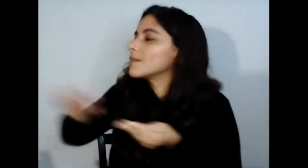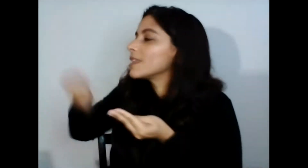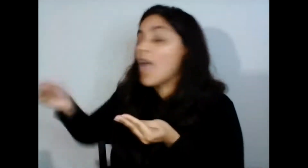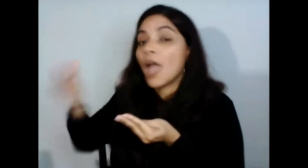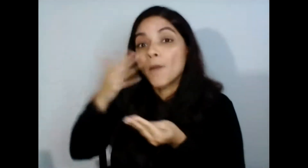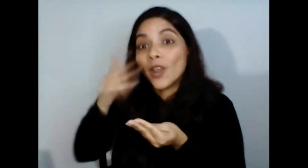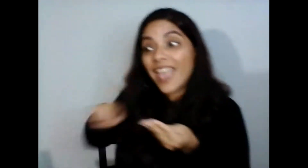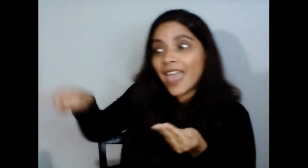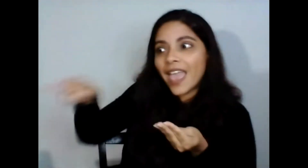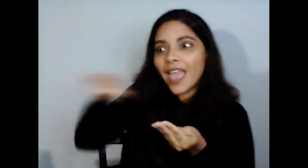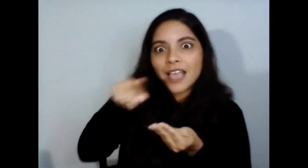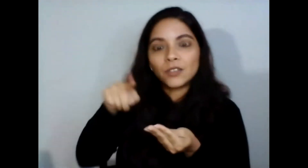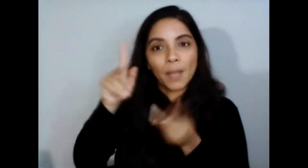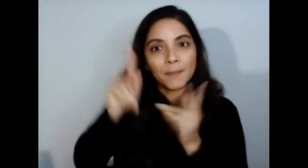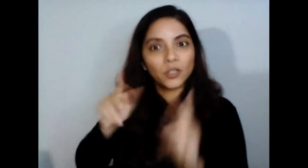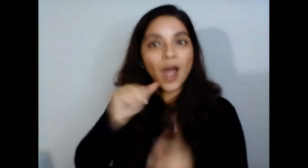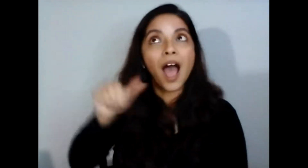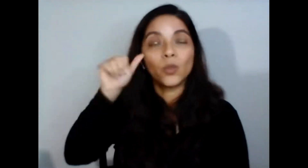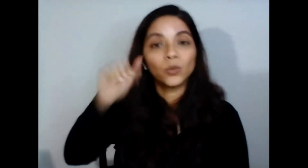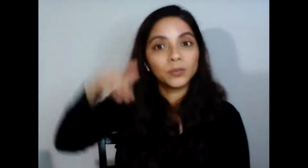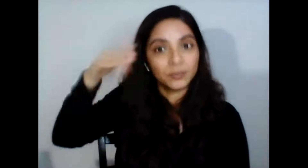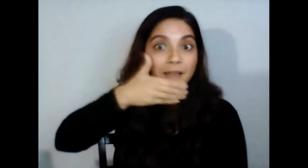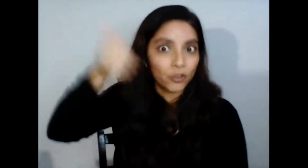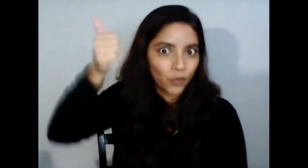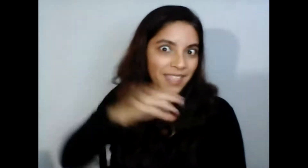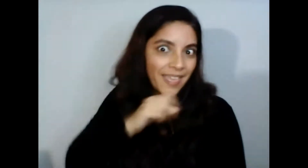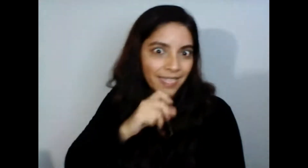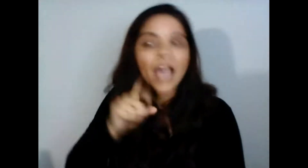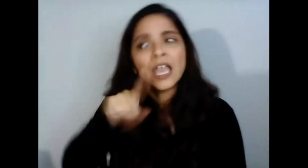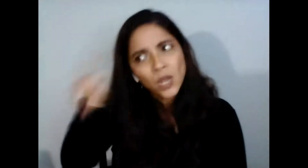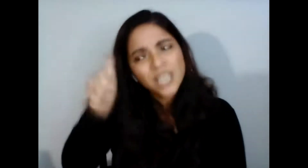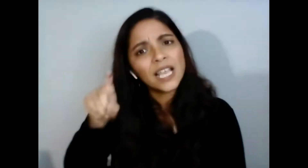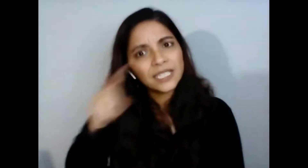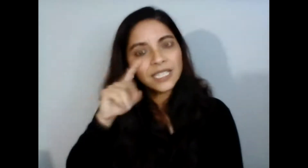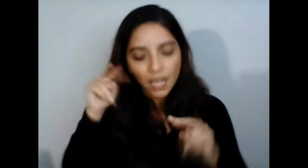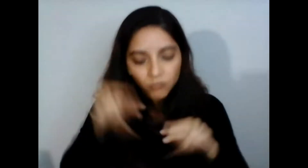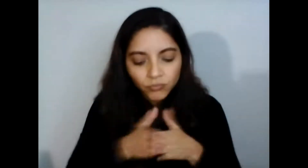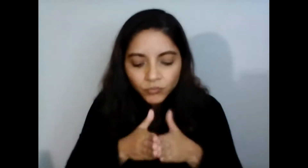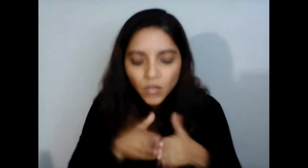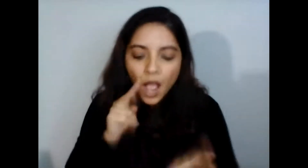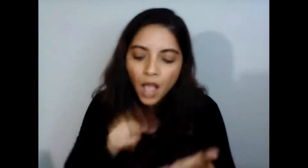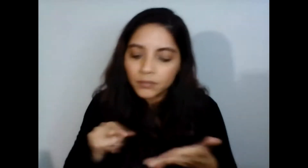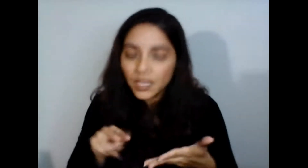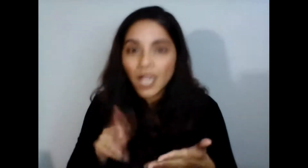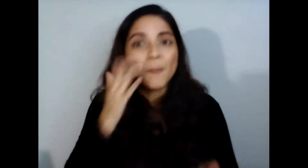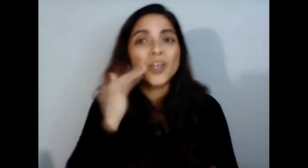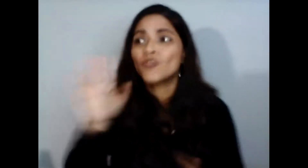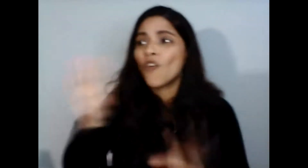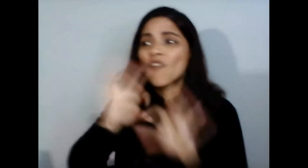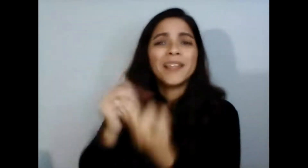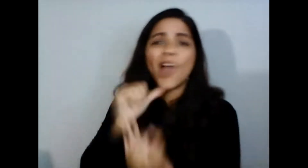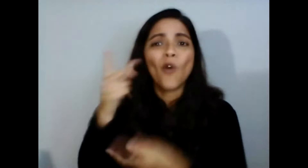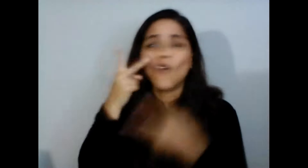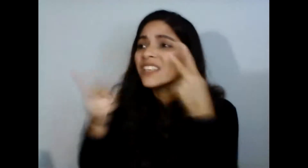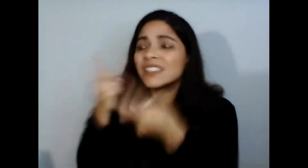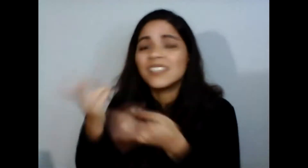necesitan en qué entretenerse adicional si su familia no los visita nosotros pues habíamos hecho un comité acá